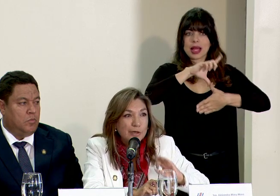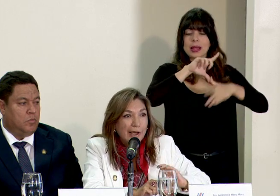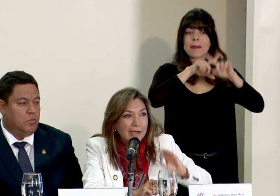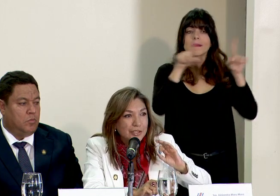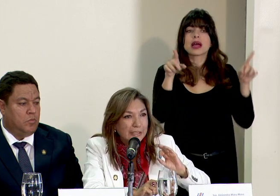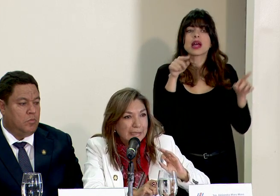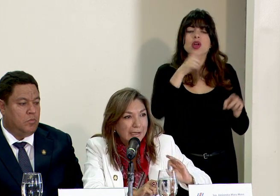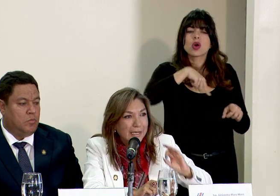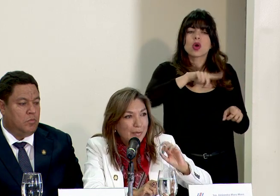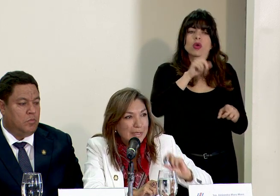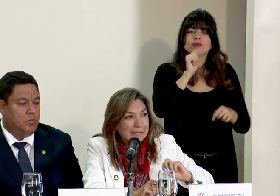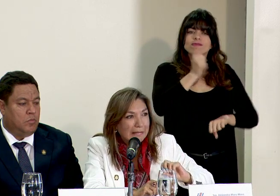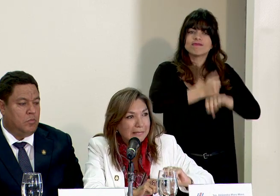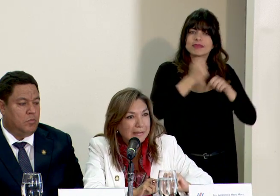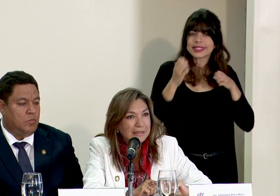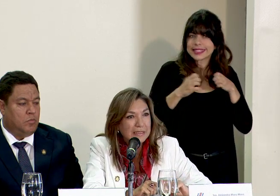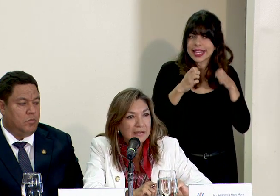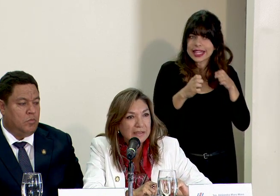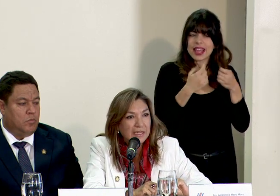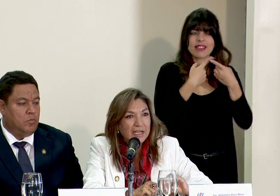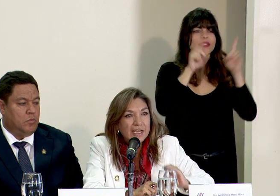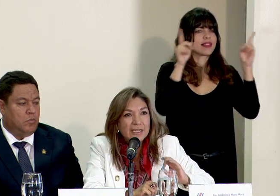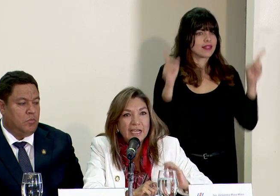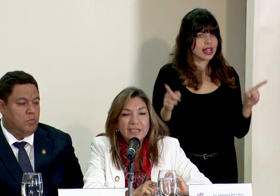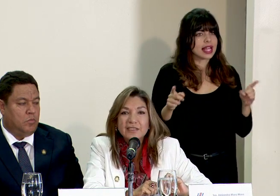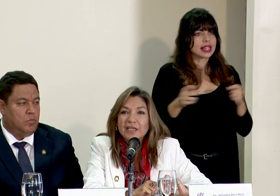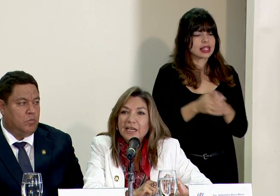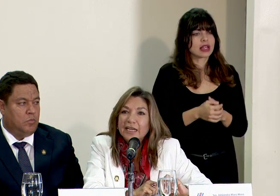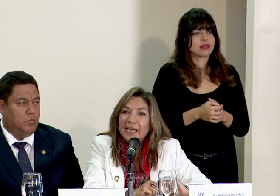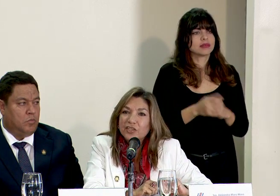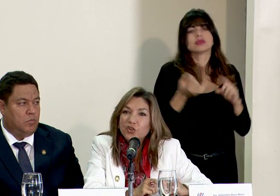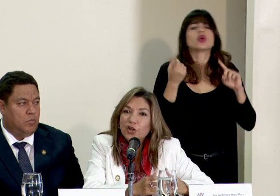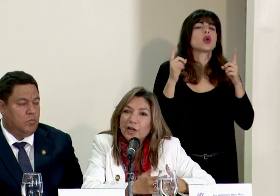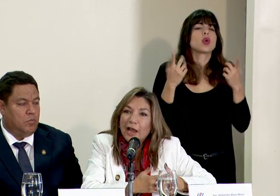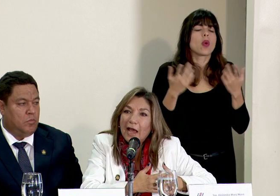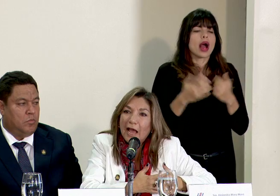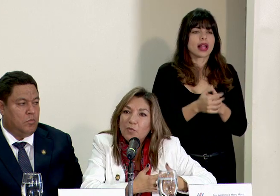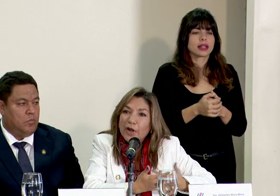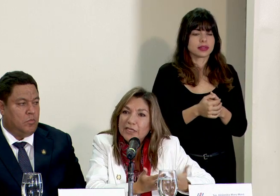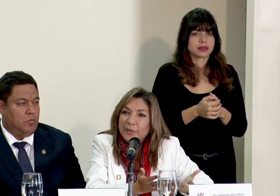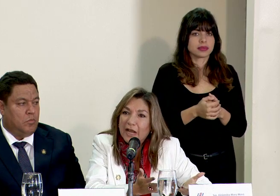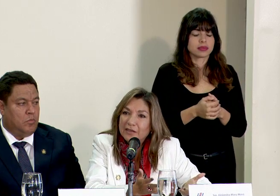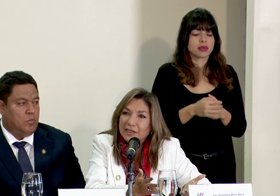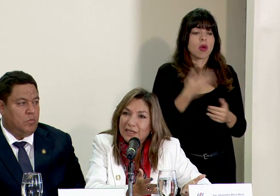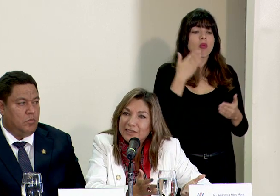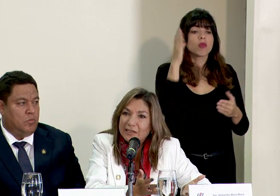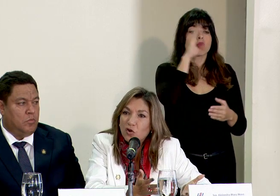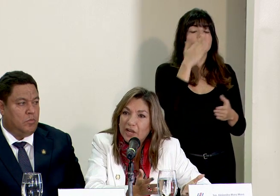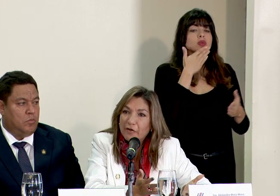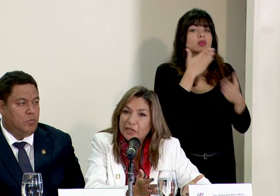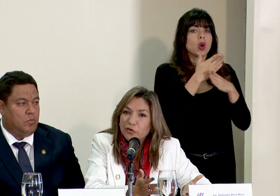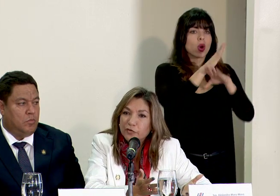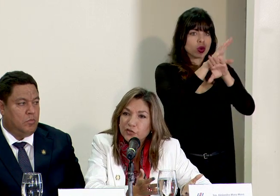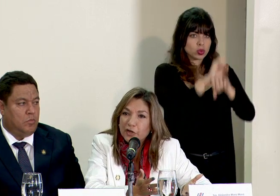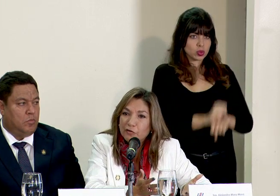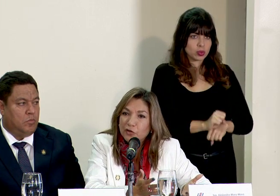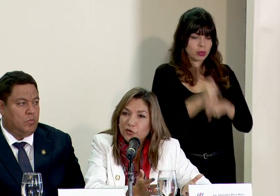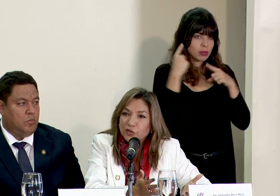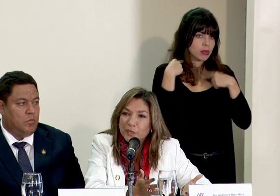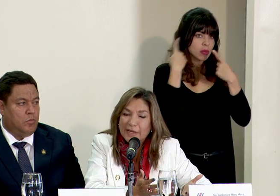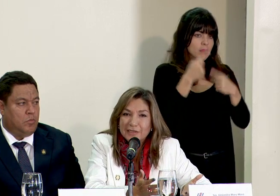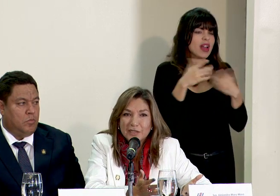pero con una estrategia bastante distinta y es que son buenas prácticas de lo que ha venido